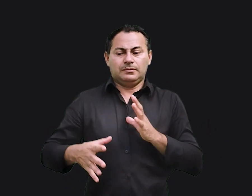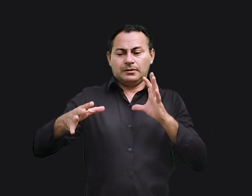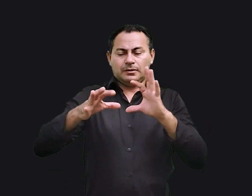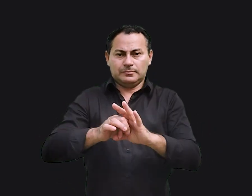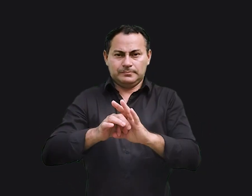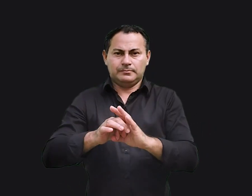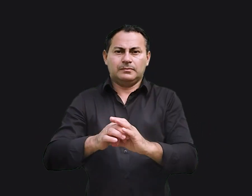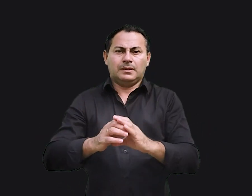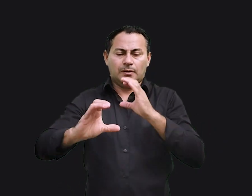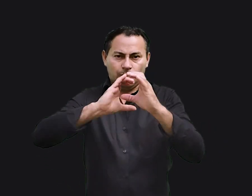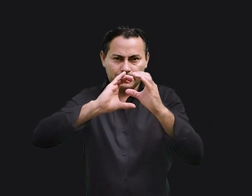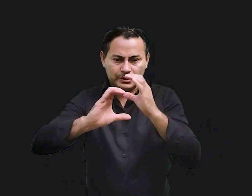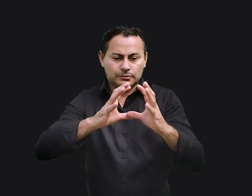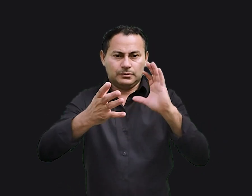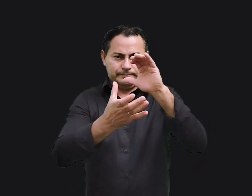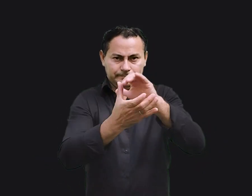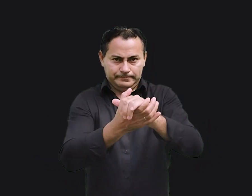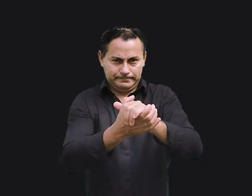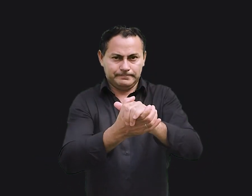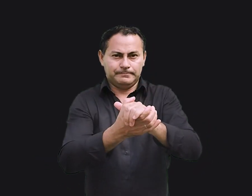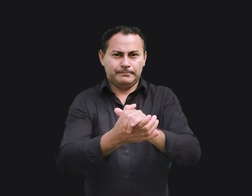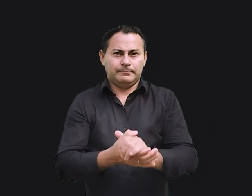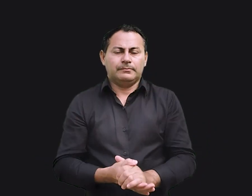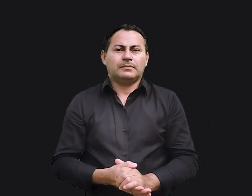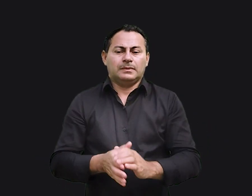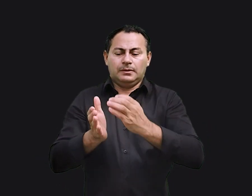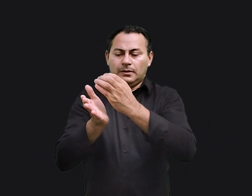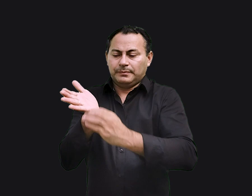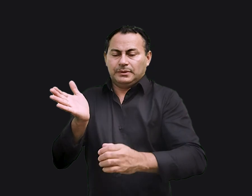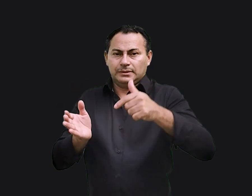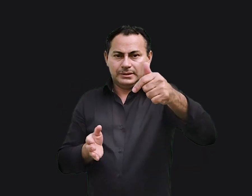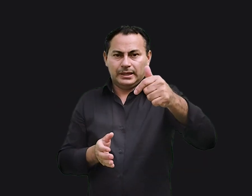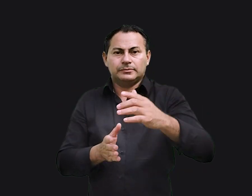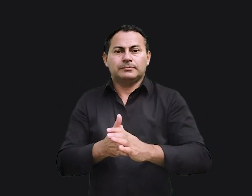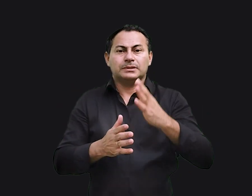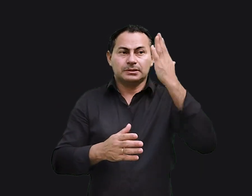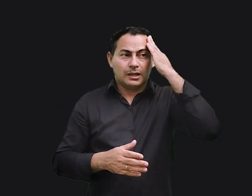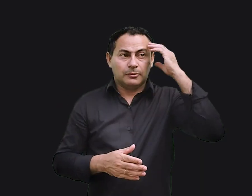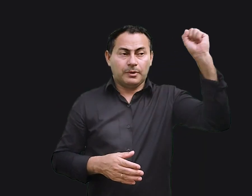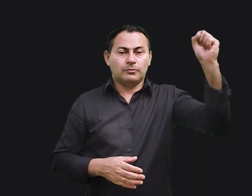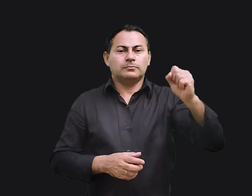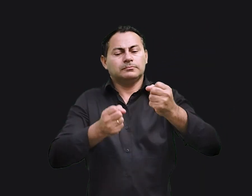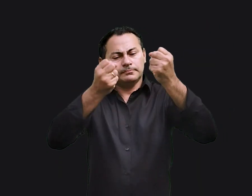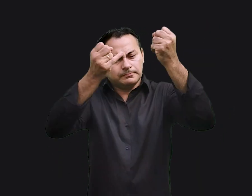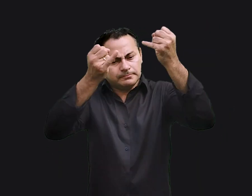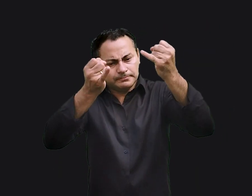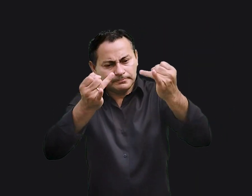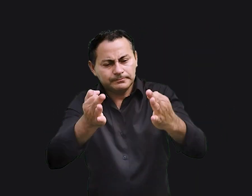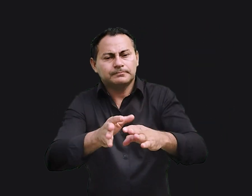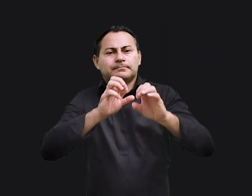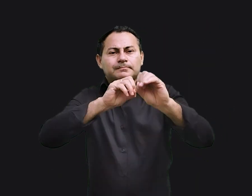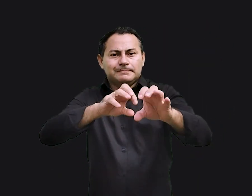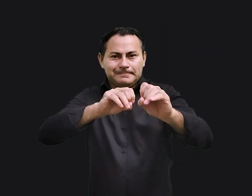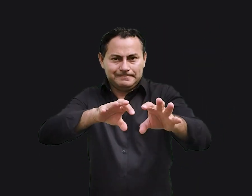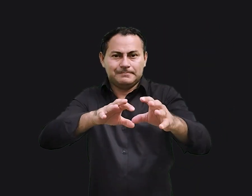comunhão e comunicação no casamento. No capítulo 7, Salomão dá mais um grande ensinamento.